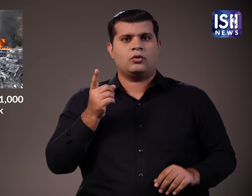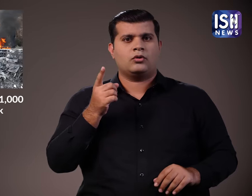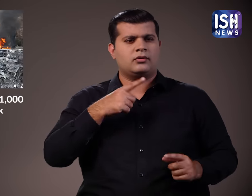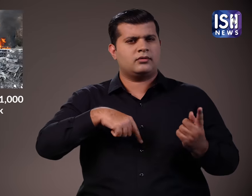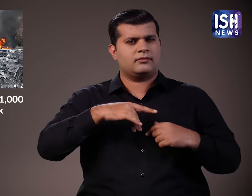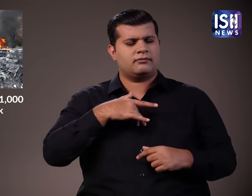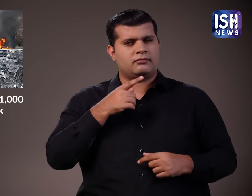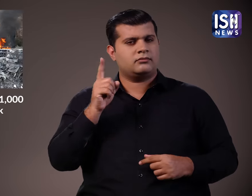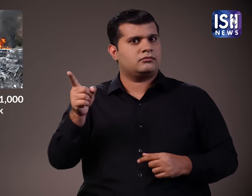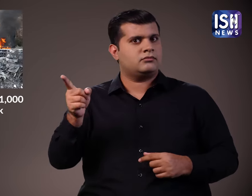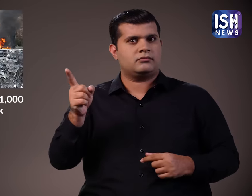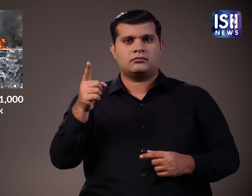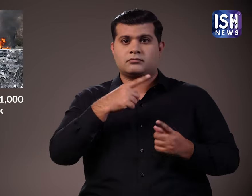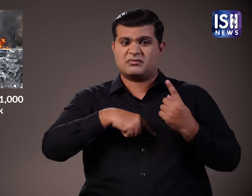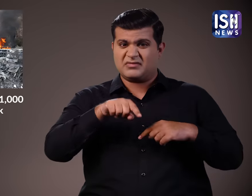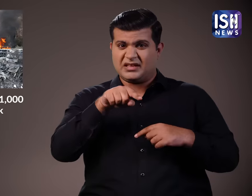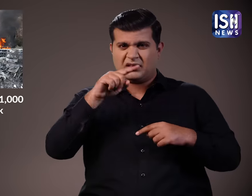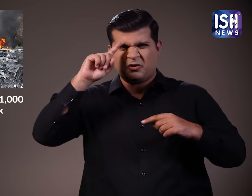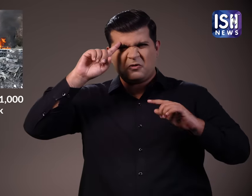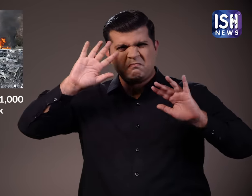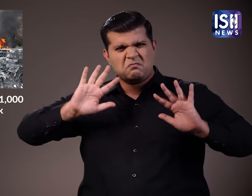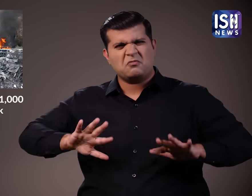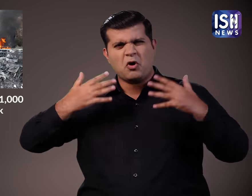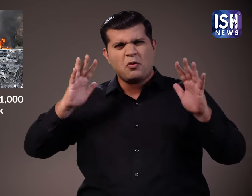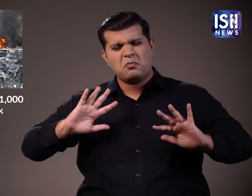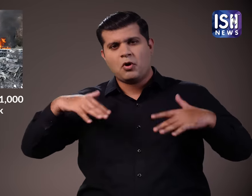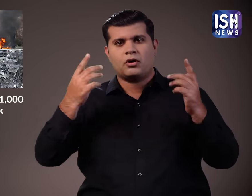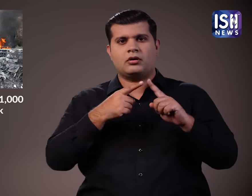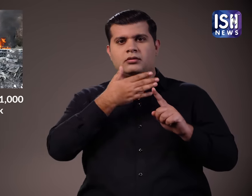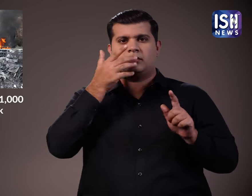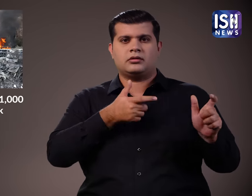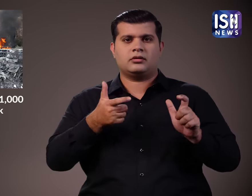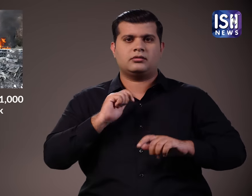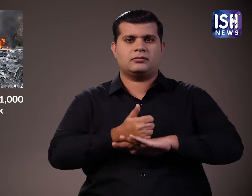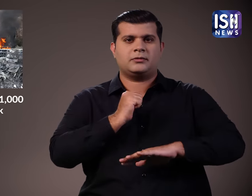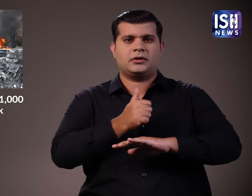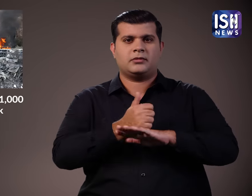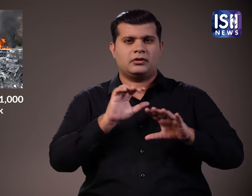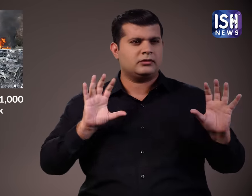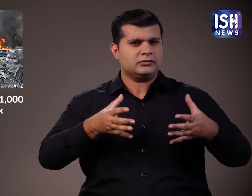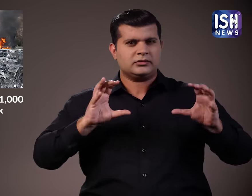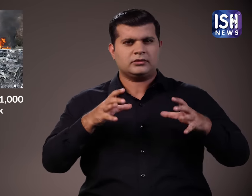इस संगर्ष ने कई उग्रवादी संगठनों को चरम दिया जो इसराइल के खिलाफ लड़ते